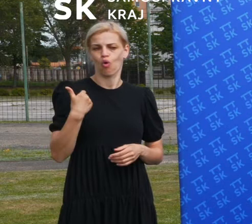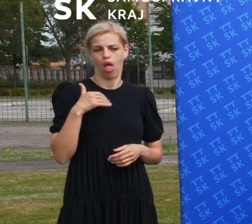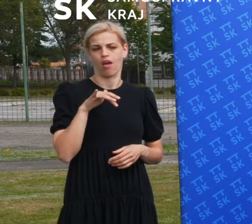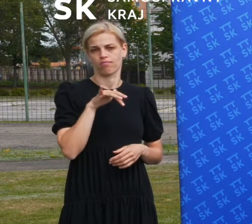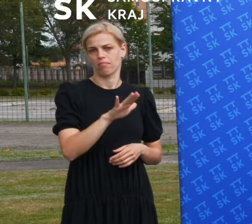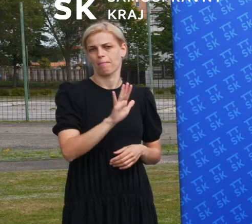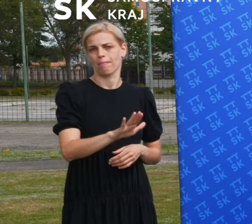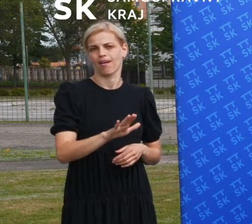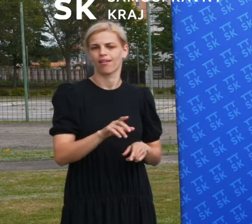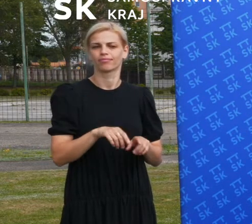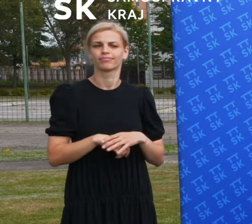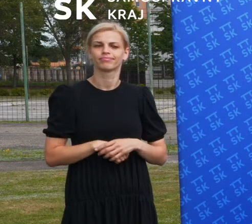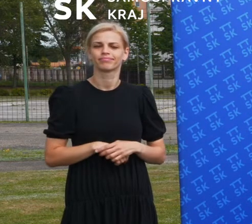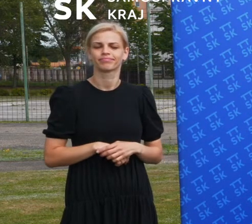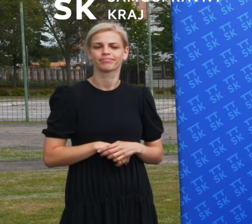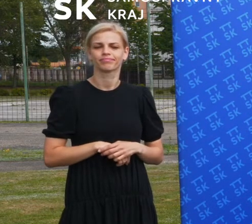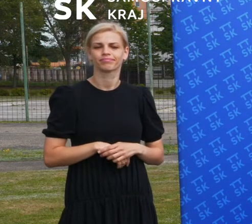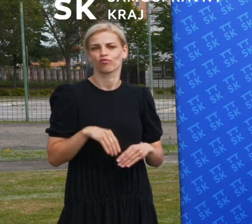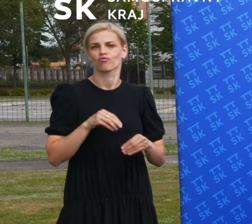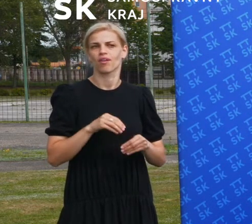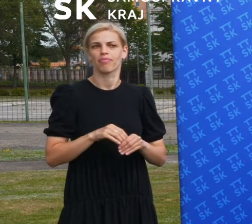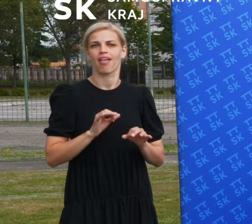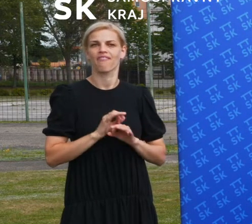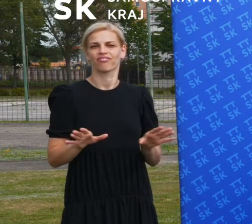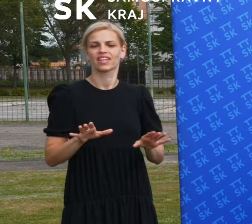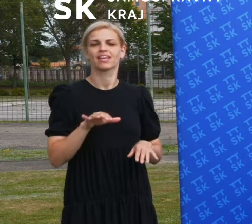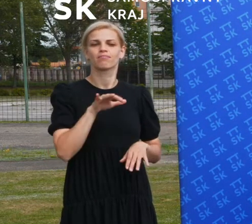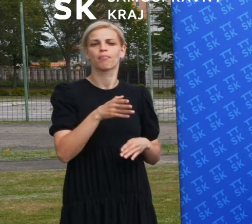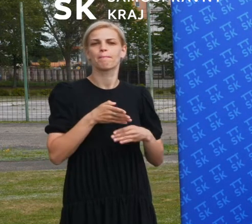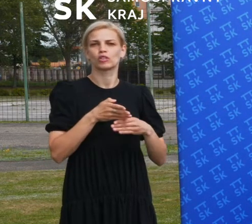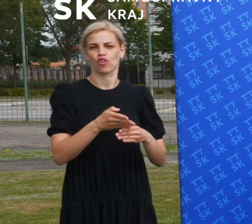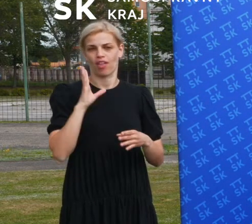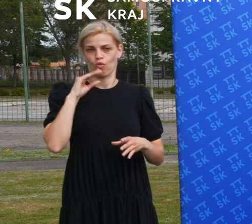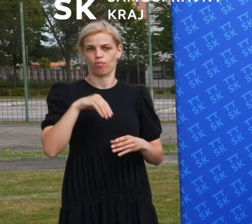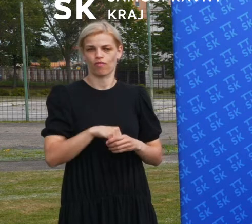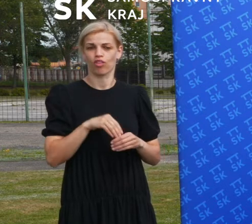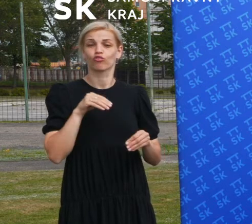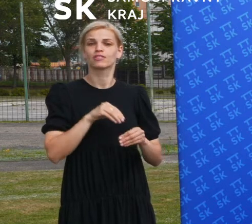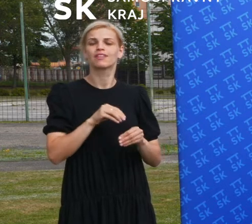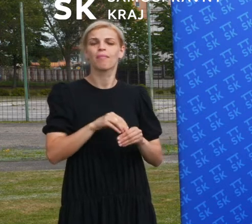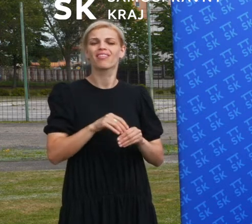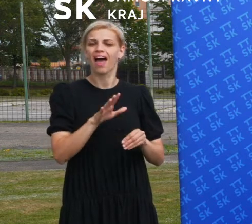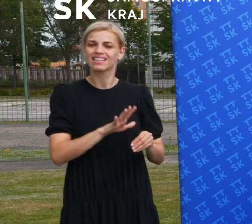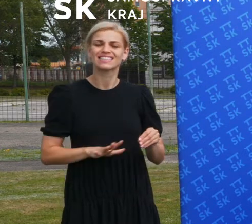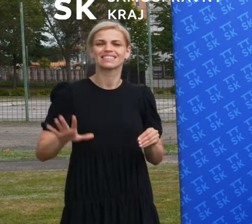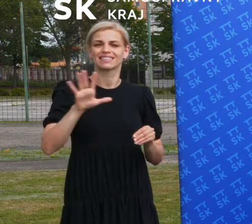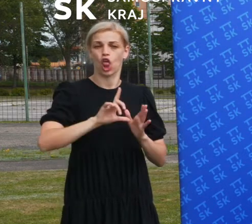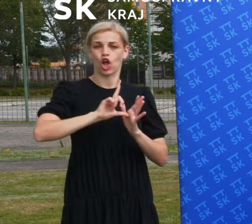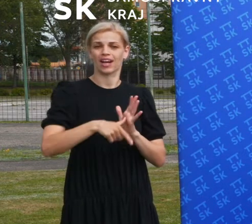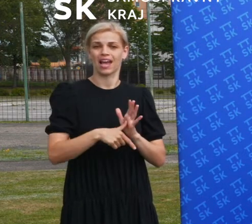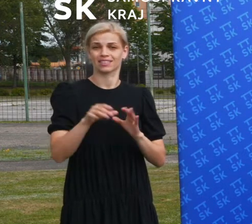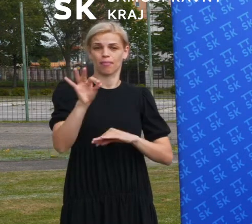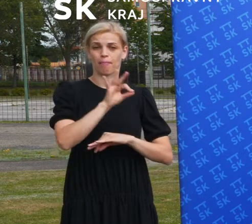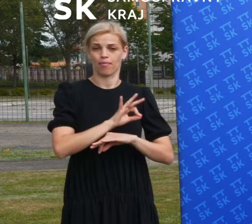mohli tejto infraštruktúre slúžiť. Takže myslím si, že chceme otvoriť celokrajský projekt, ktorý